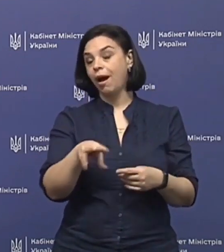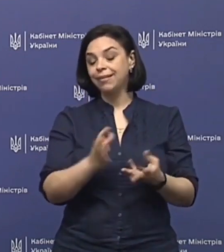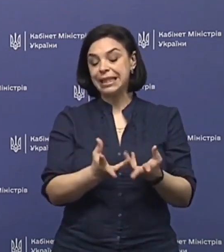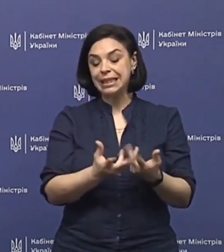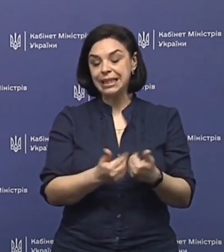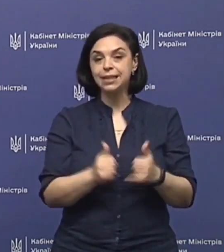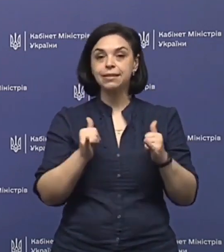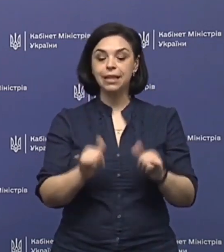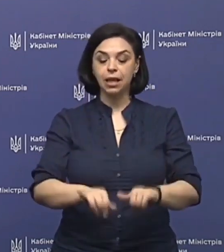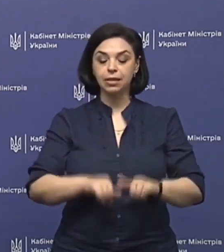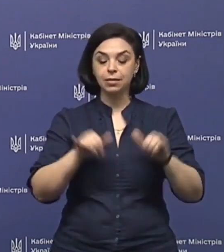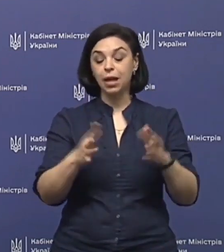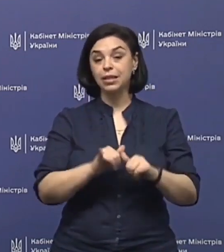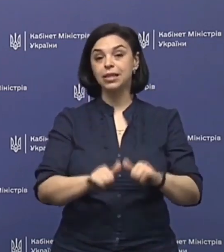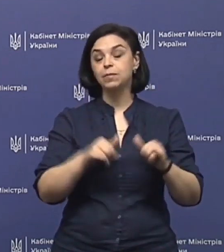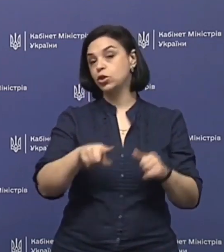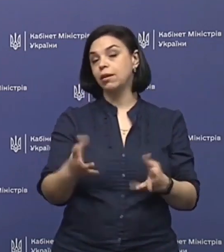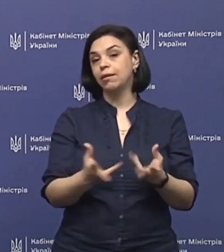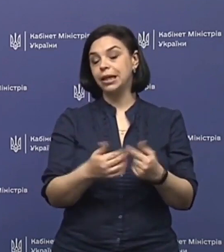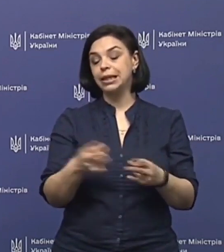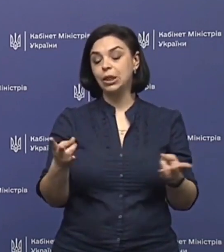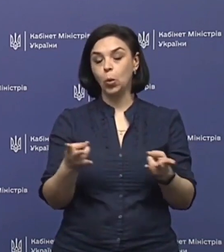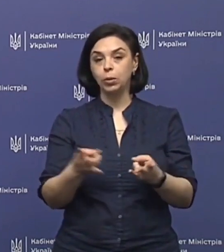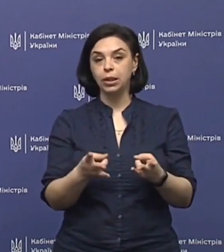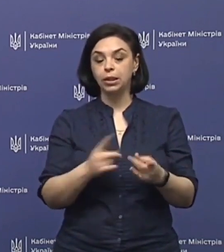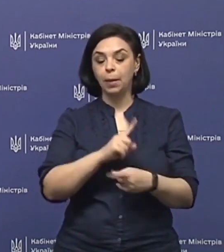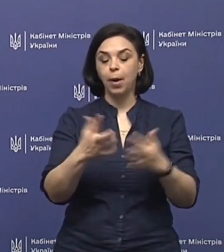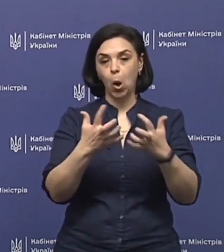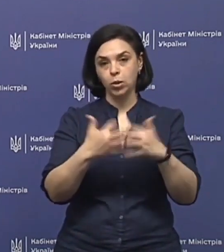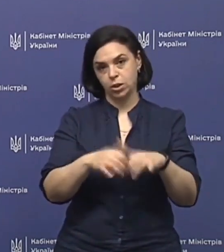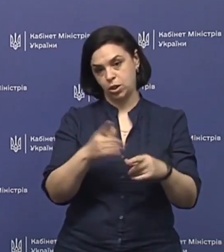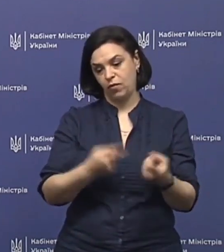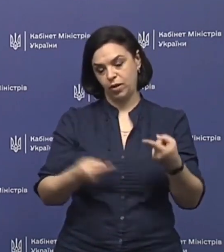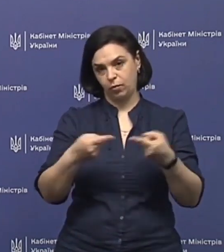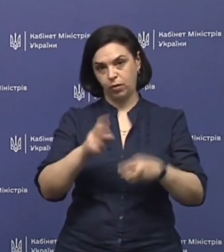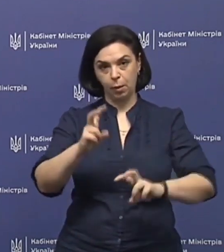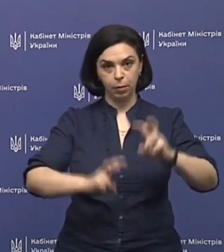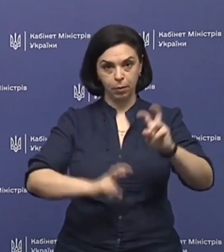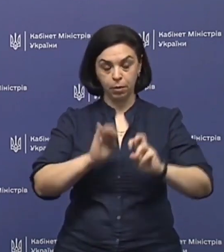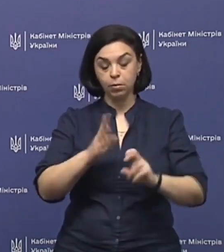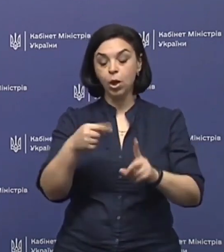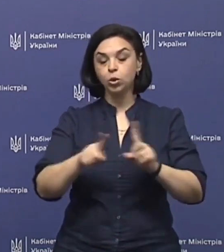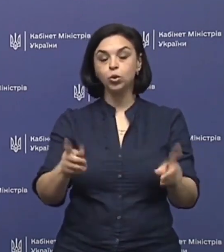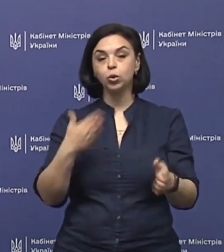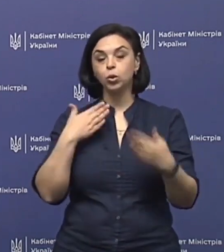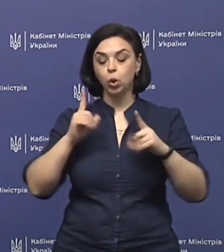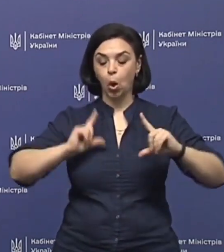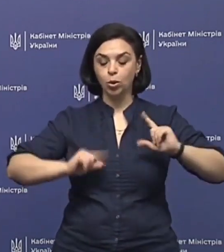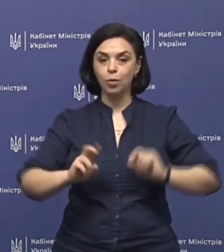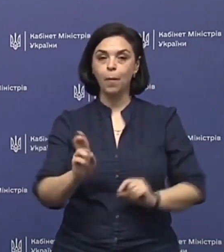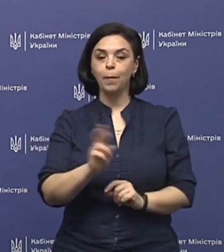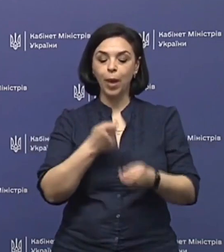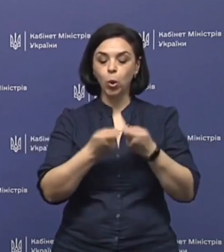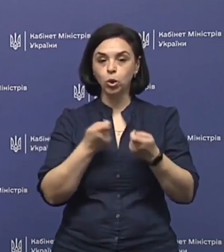для збільшення їх кількості необхідна переоснащення відповідних відприємств. Те, що стосується костюмів